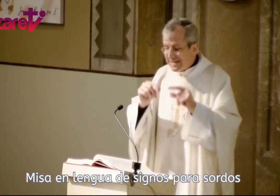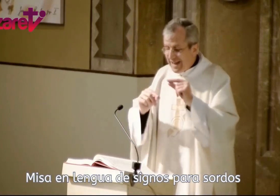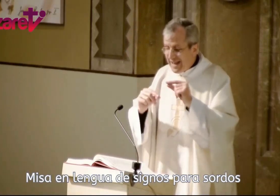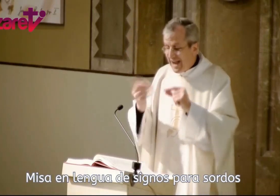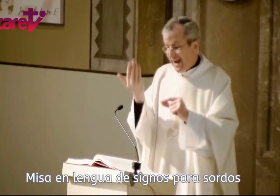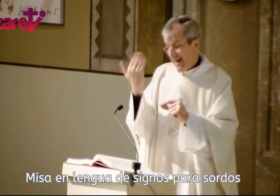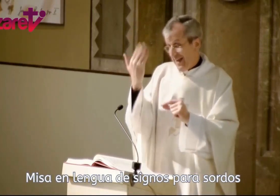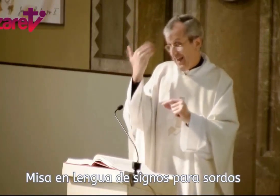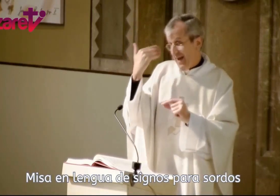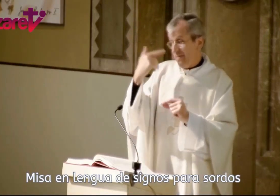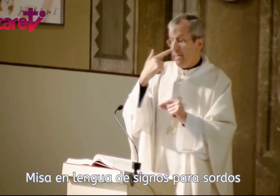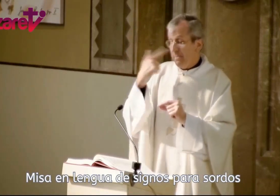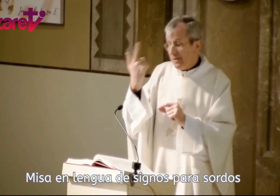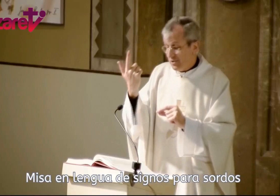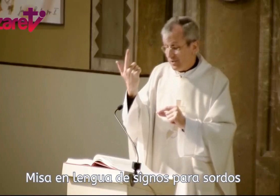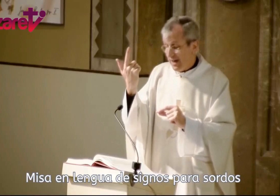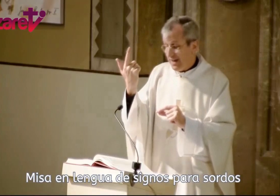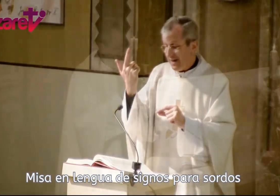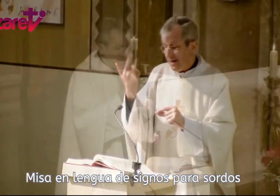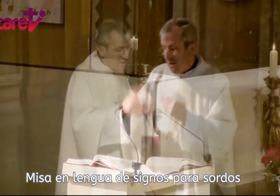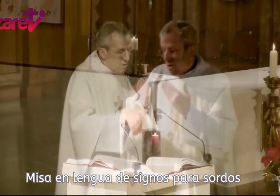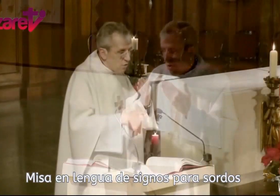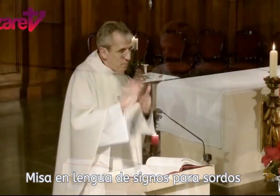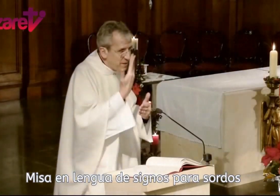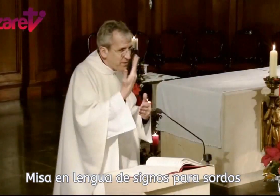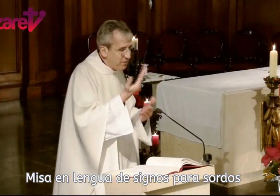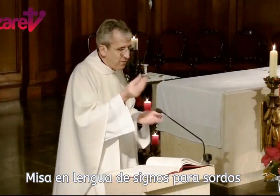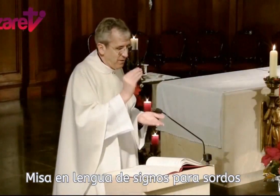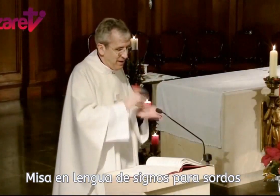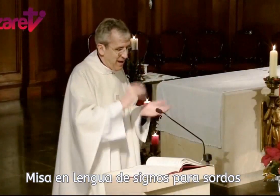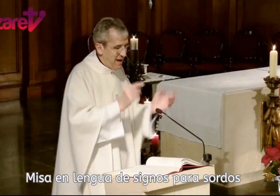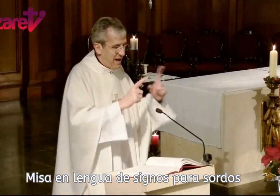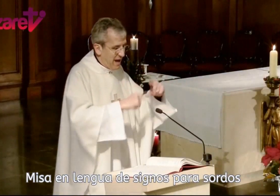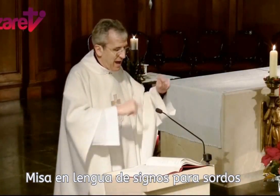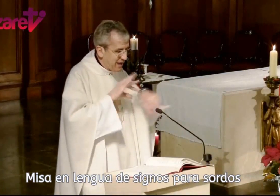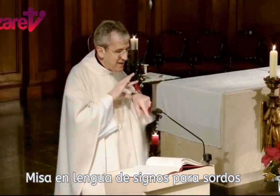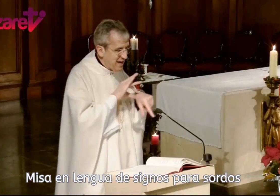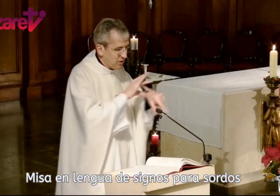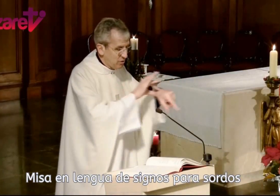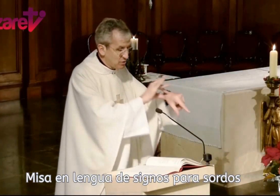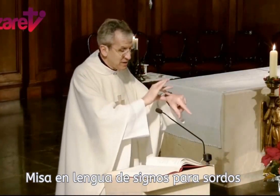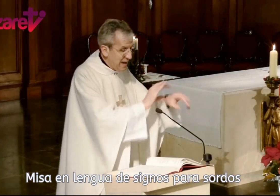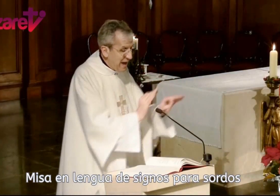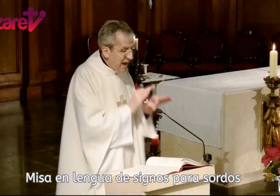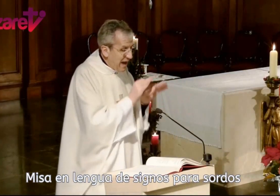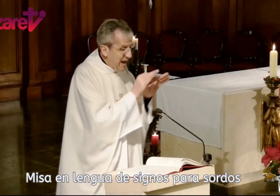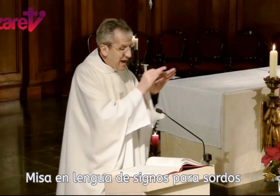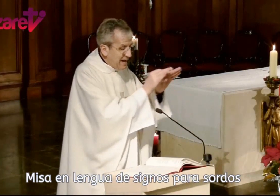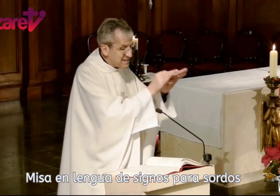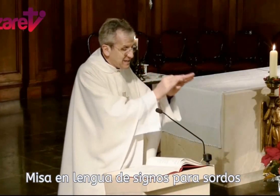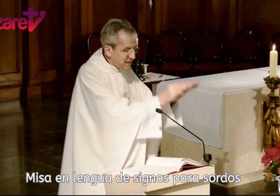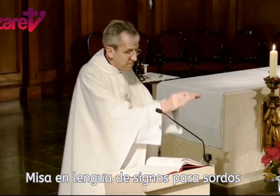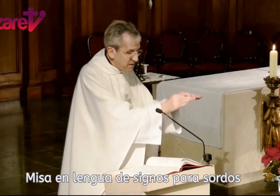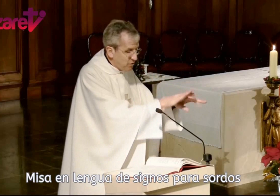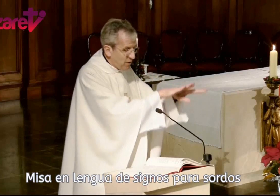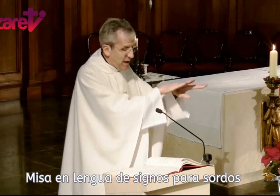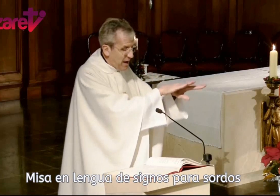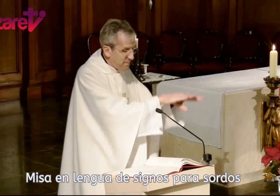estrella que habían visto salir comenzó a guiarlos hasta que vino a